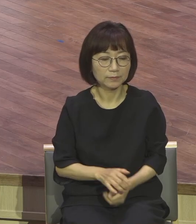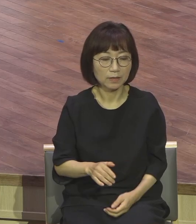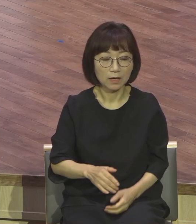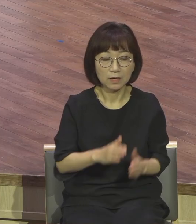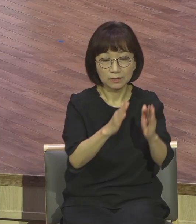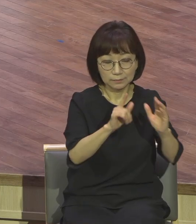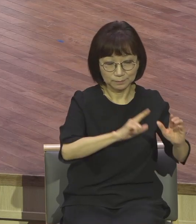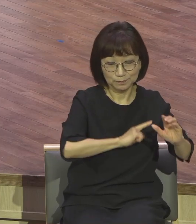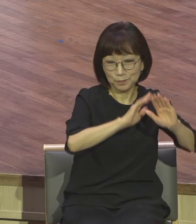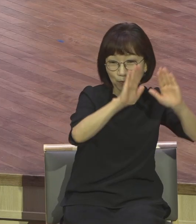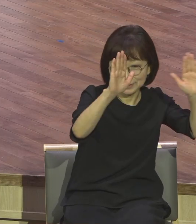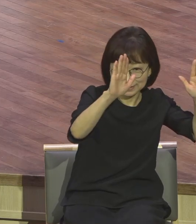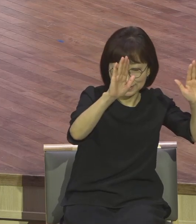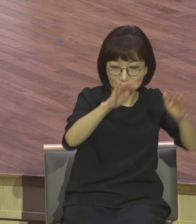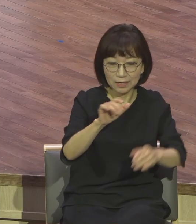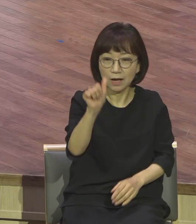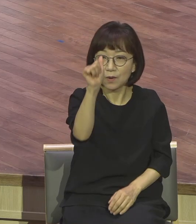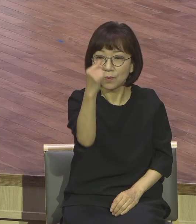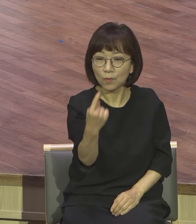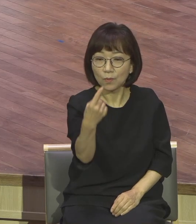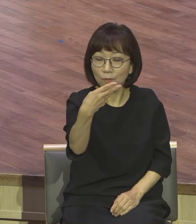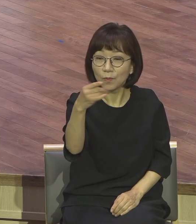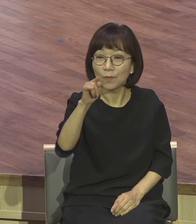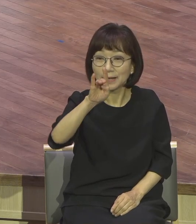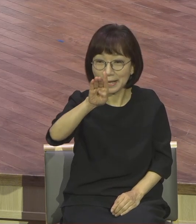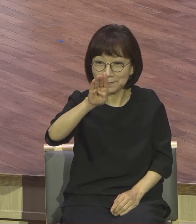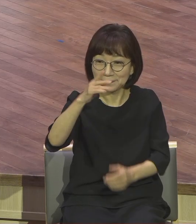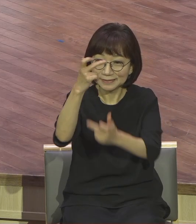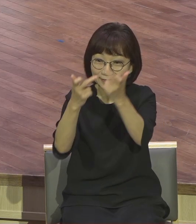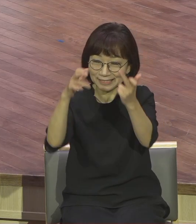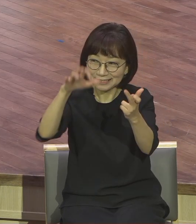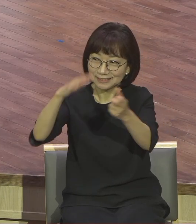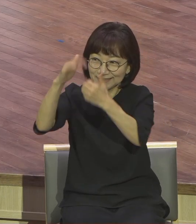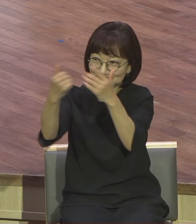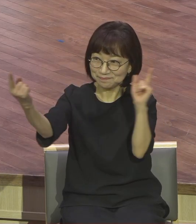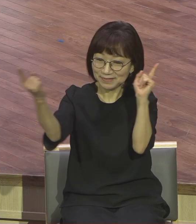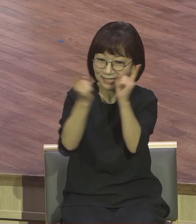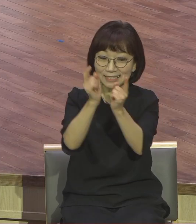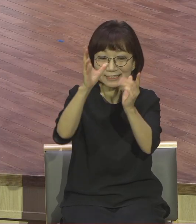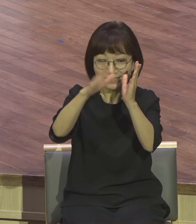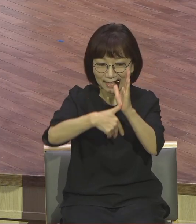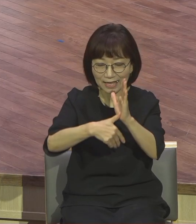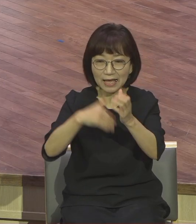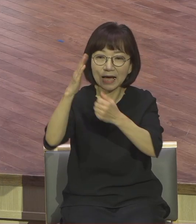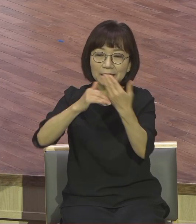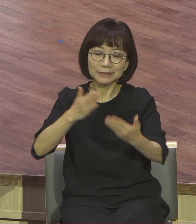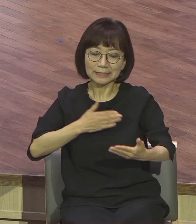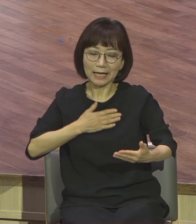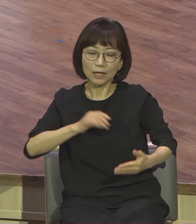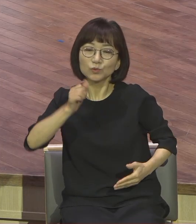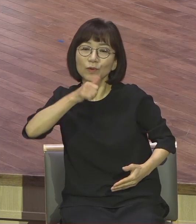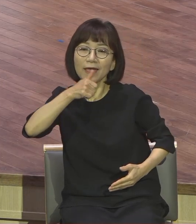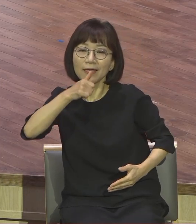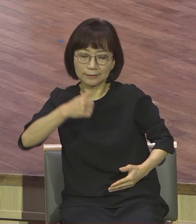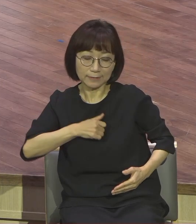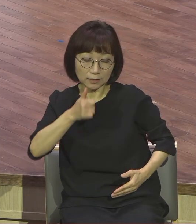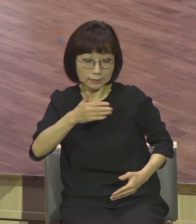아브라함의 하나님 이삭의 하나님 야곱의 하나님이라고 말씀하신다. 그때 이미